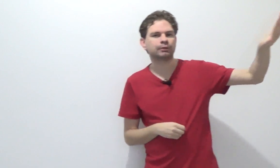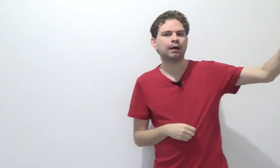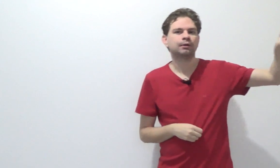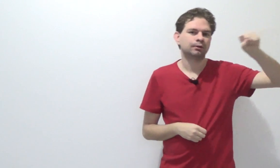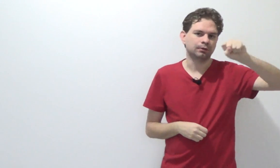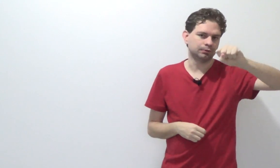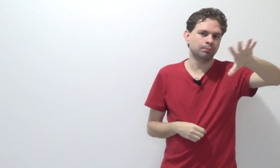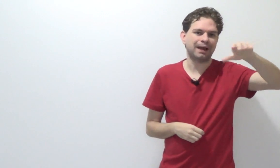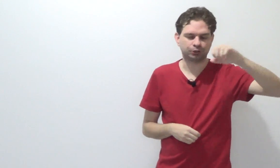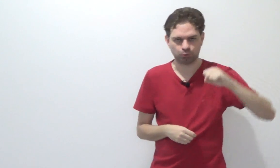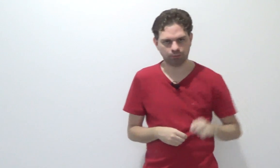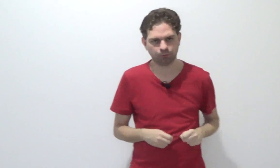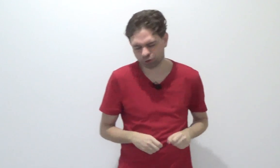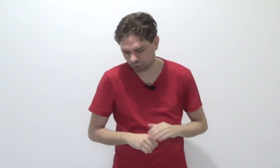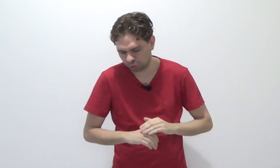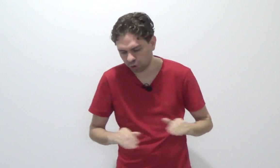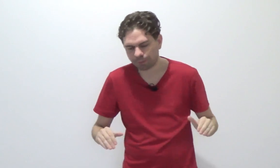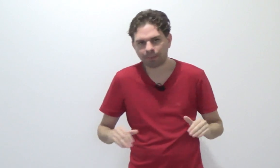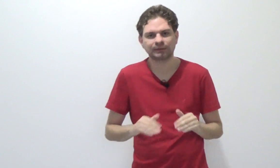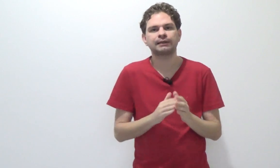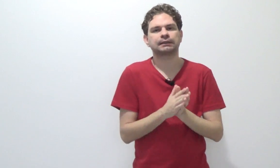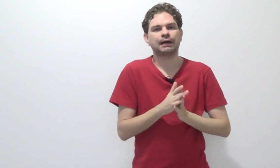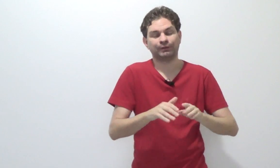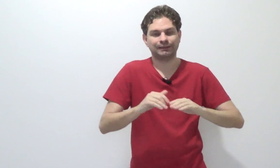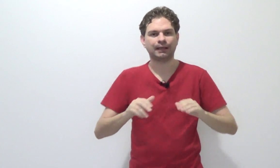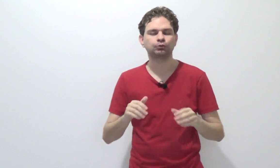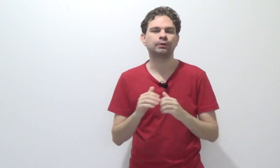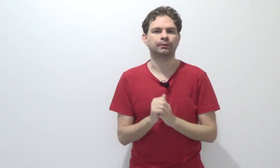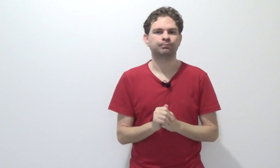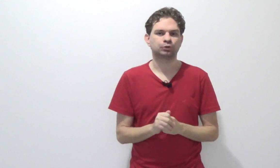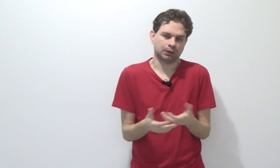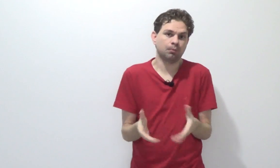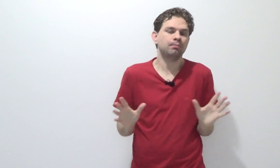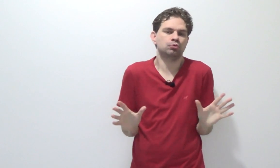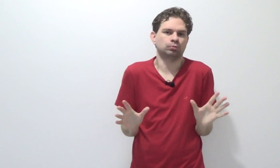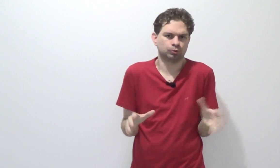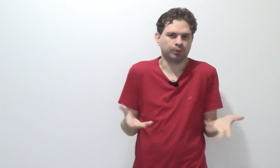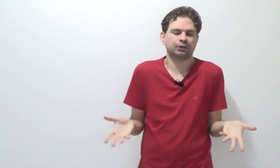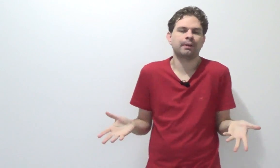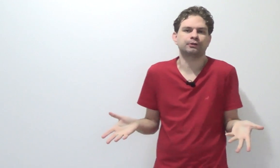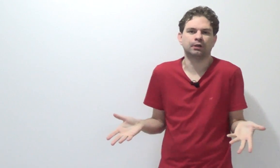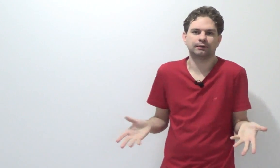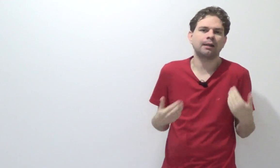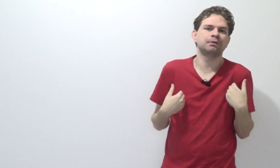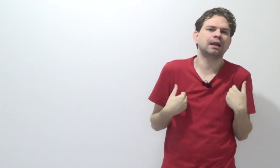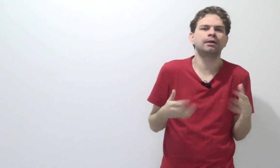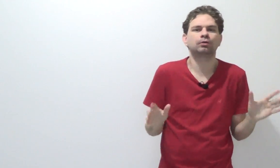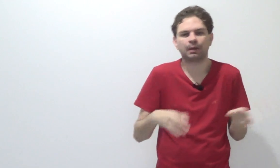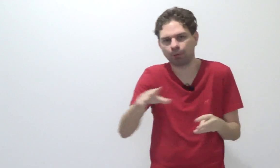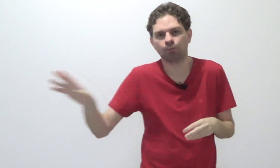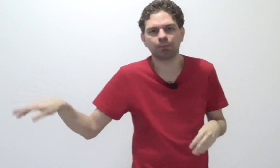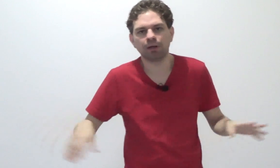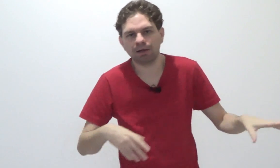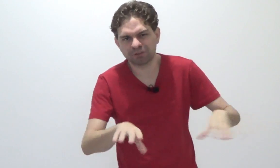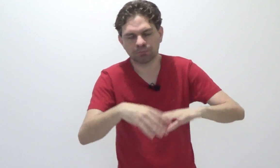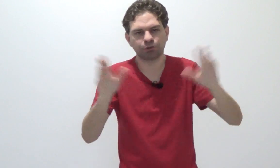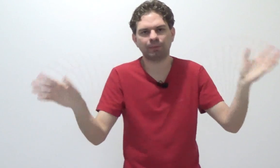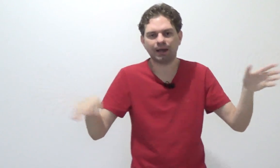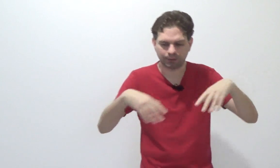no México. Eu sou doido pra matar esse cara, detesto ele. Só que ele é meu amigo, supostamente. Me traiu, pegou minha mulher, fez um monte de merda,